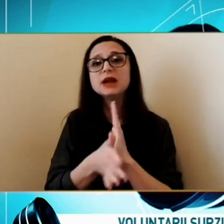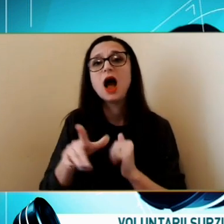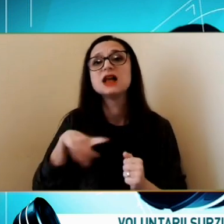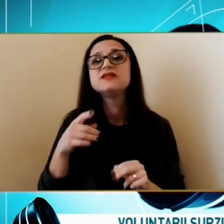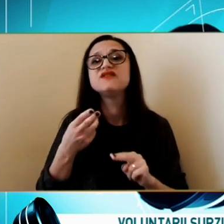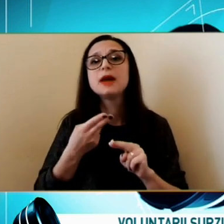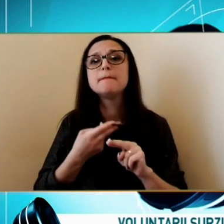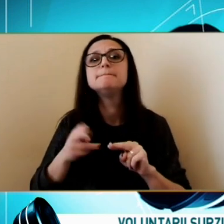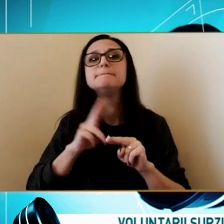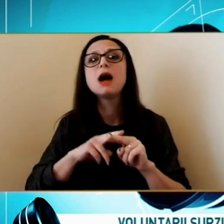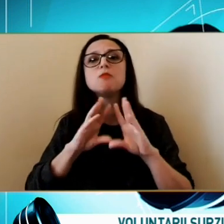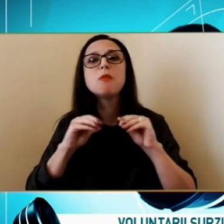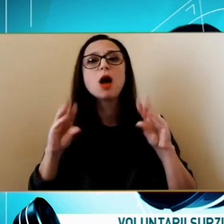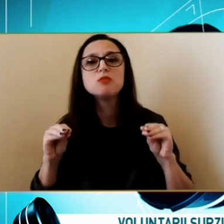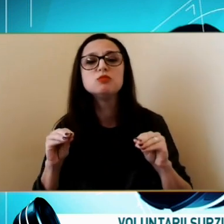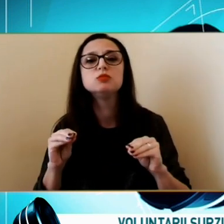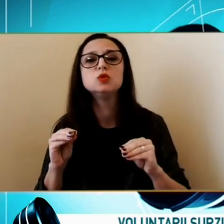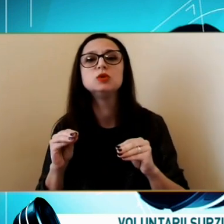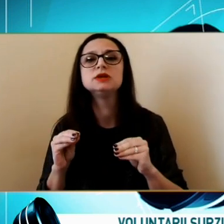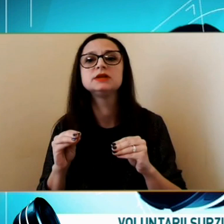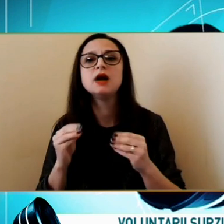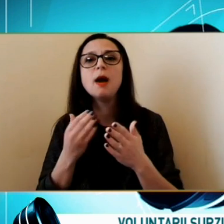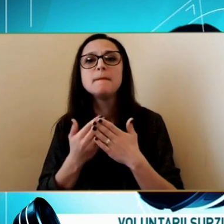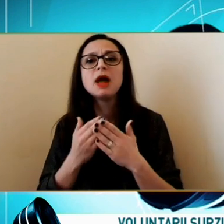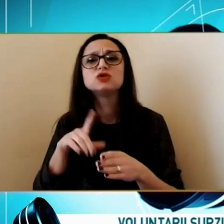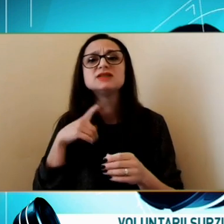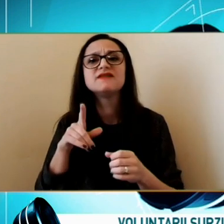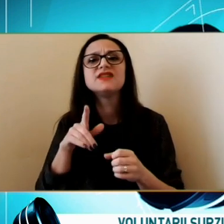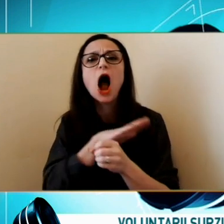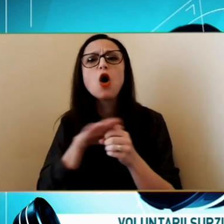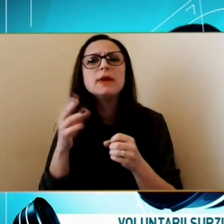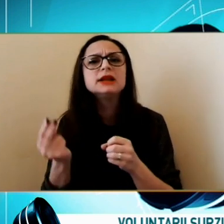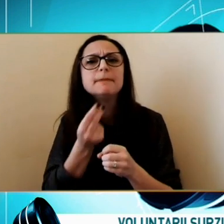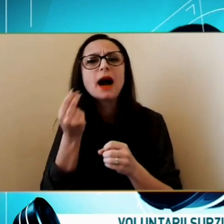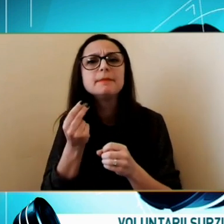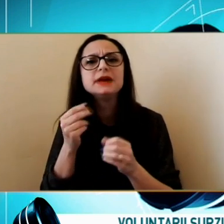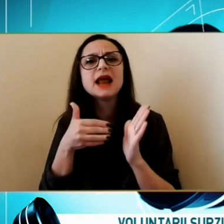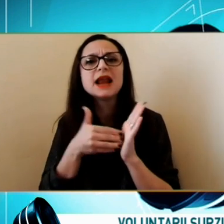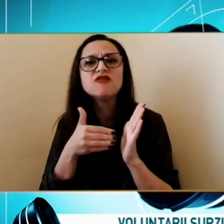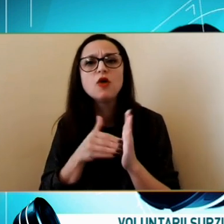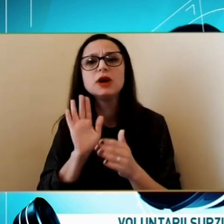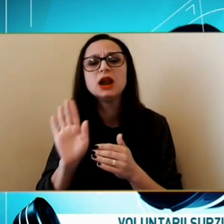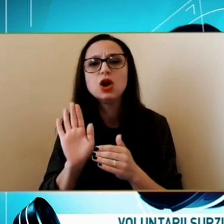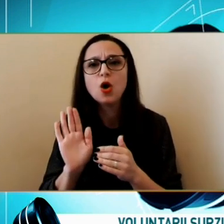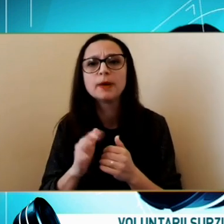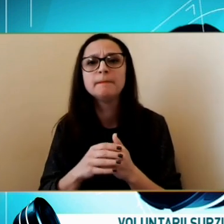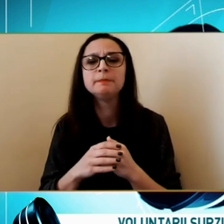numeroasă Și să fie Cât mai bine Acoperită Și această Zona A problematicii